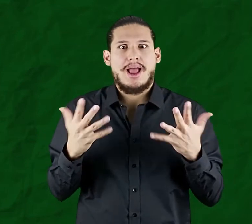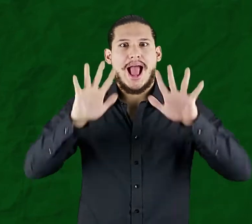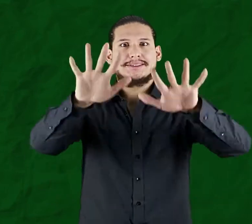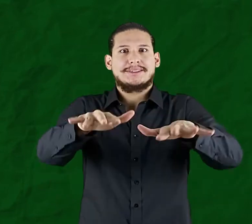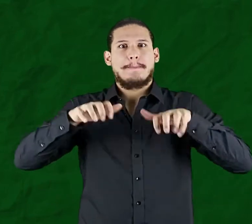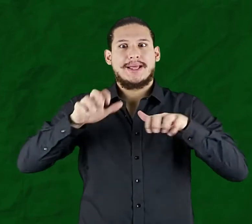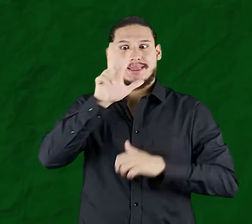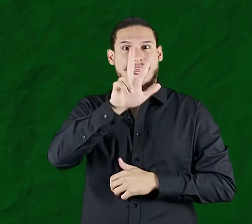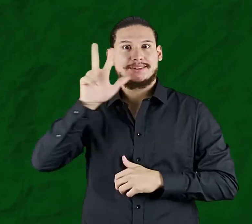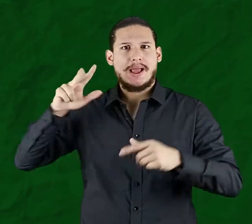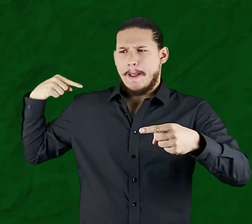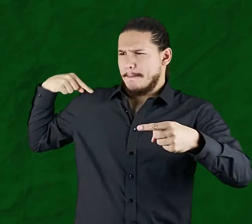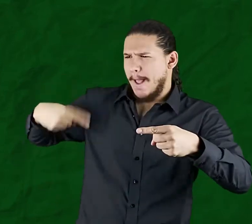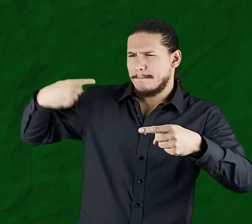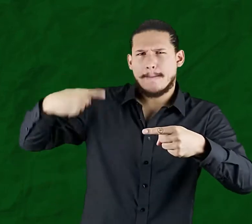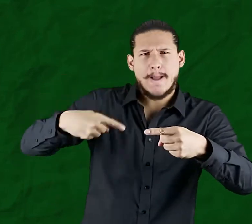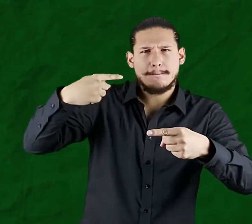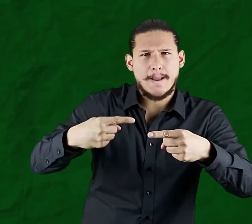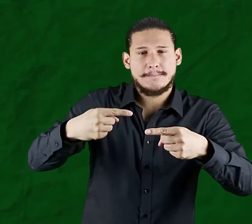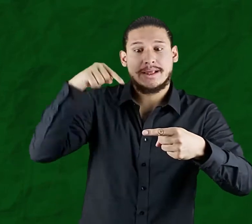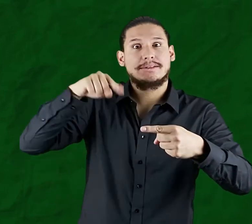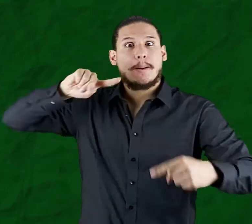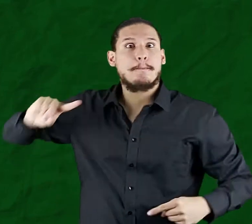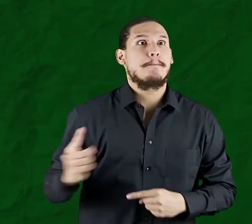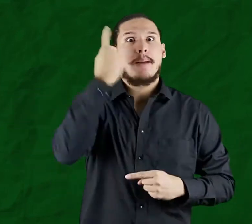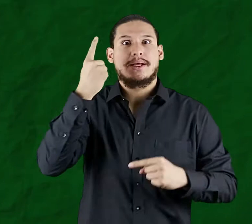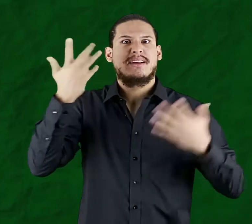Ordinaria Número 33 de la Federación, que por primera vez fue virtual.